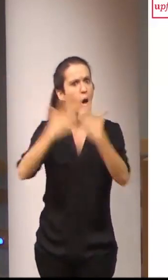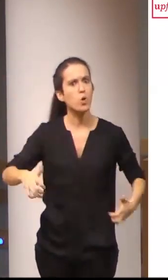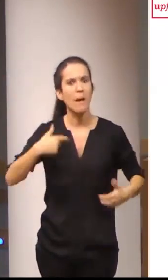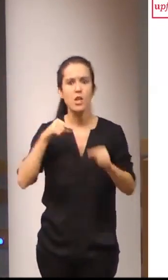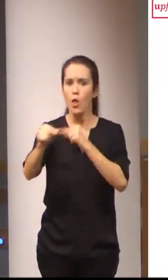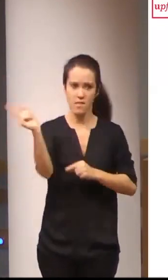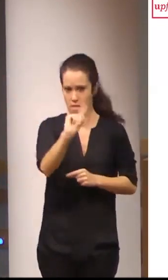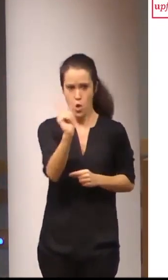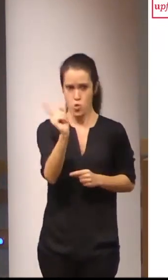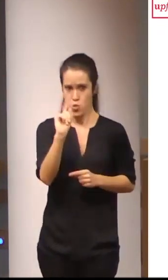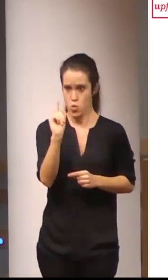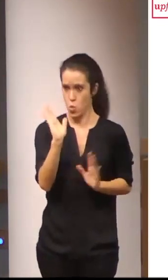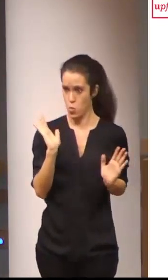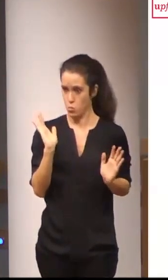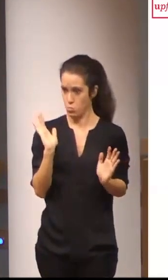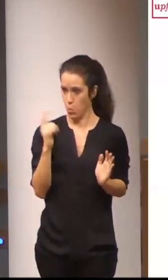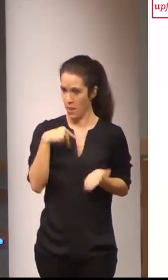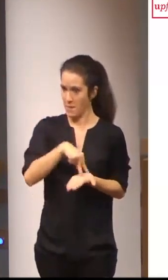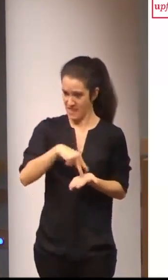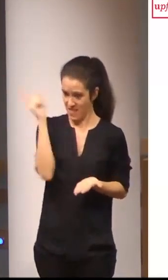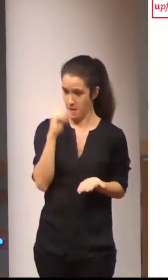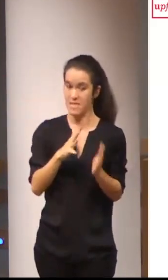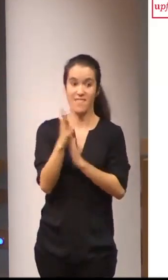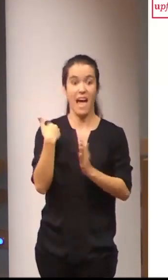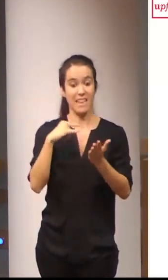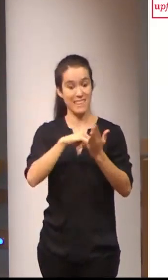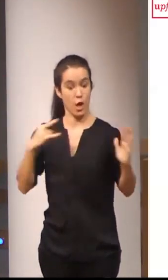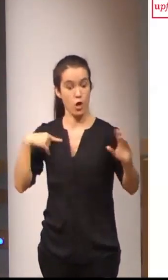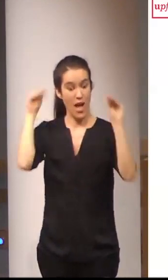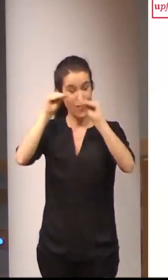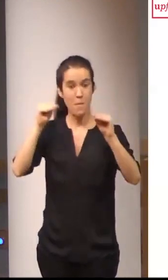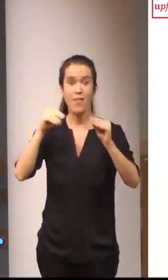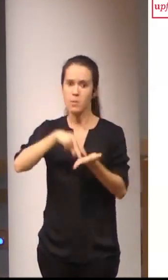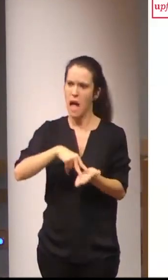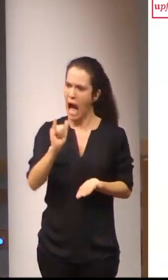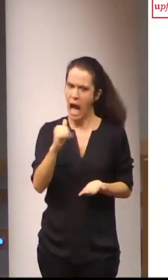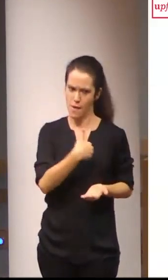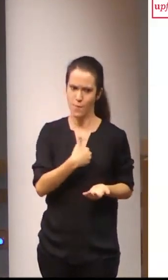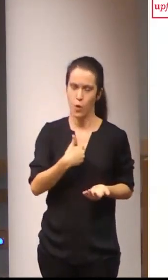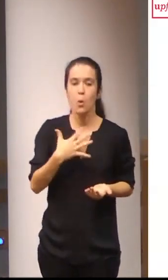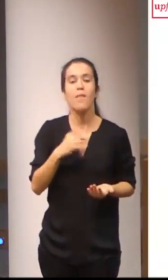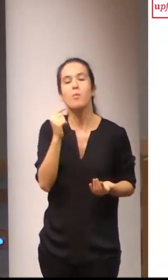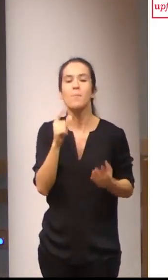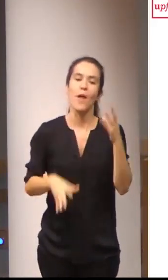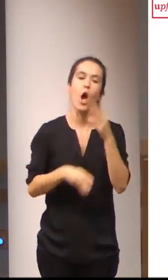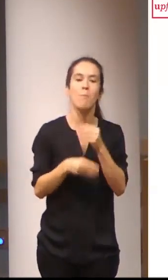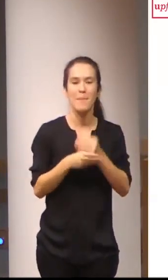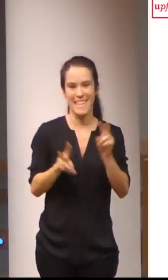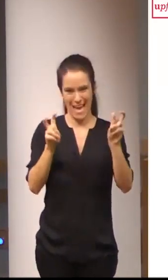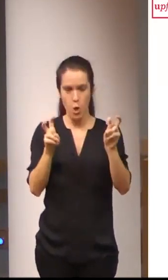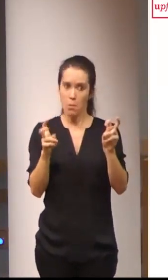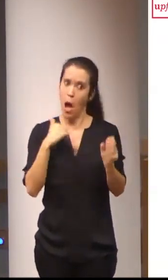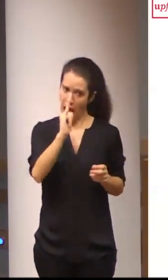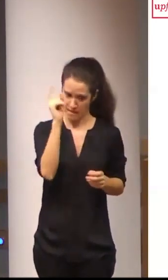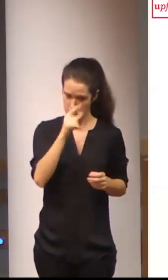presencial vale y la tecnología en la formación presencial tiene un papel seguramente complementario pero lo tiene aquí